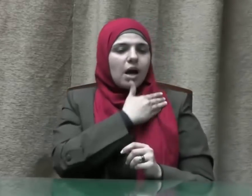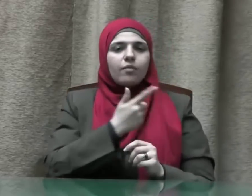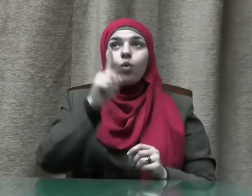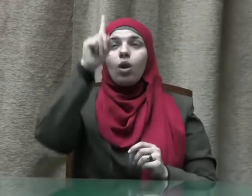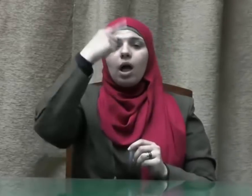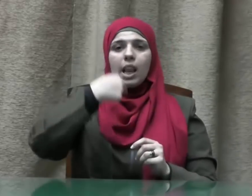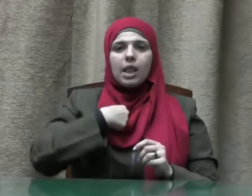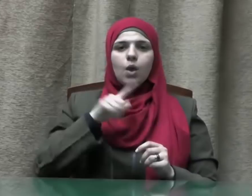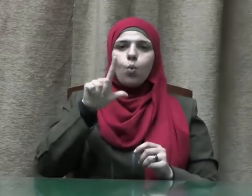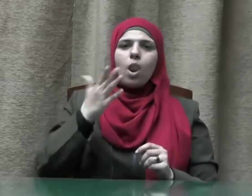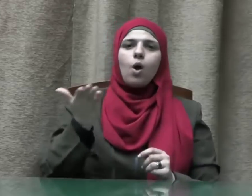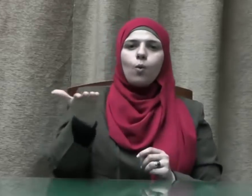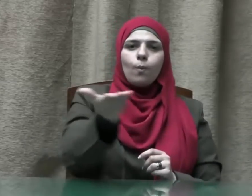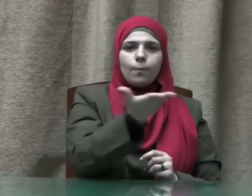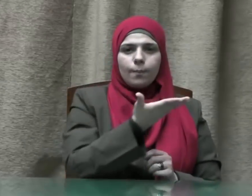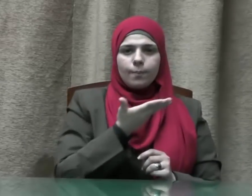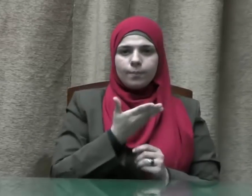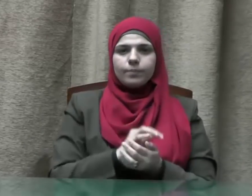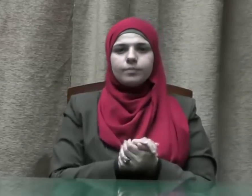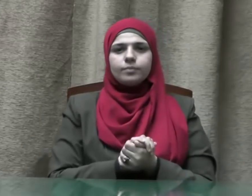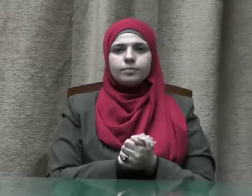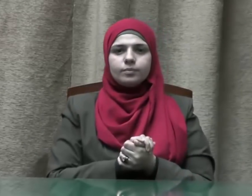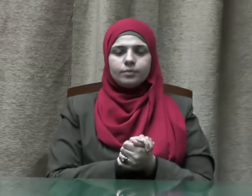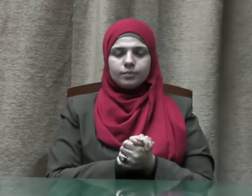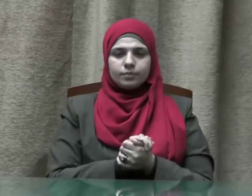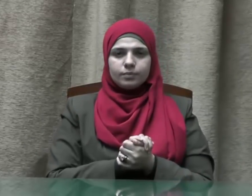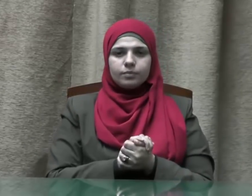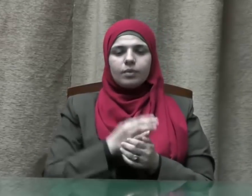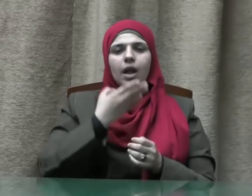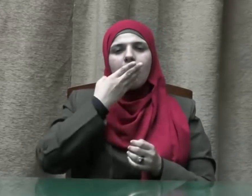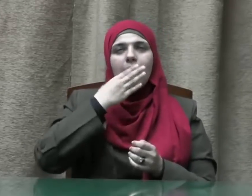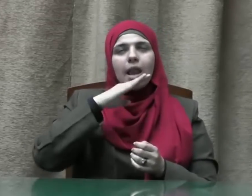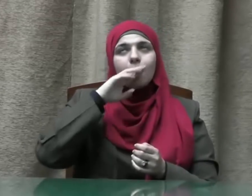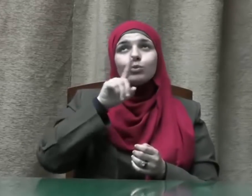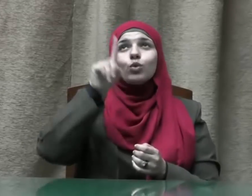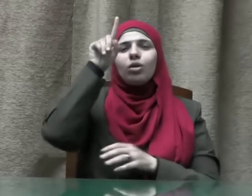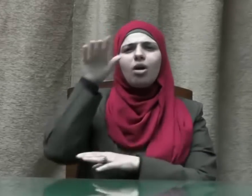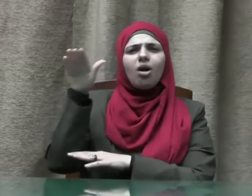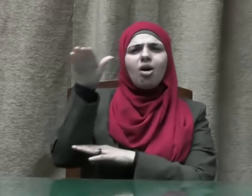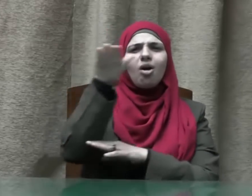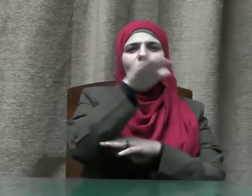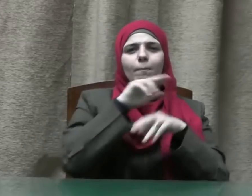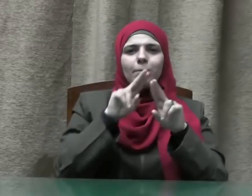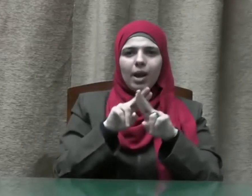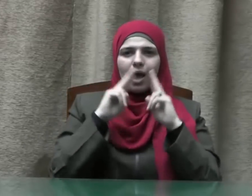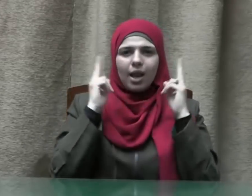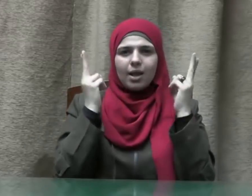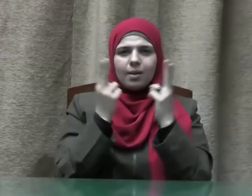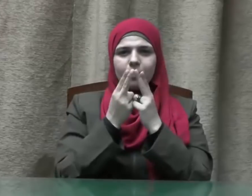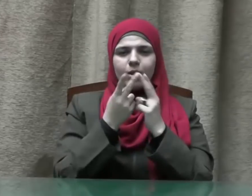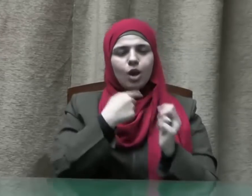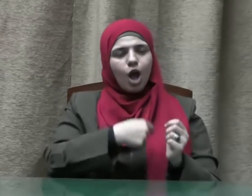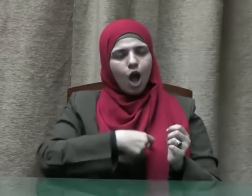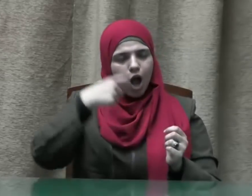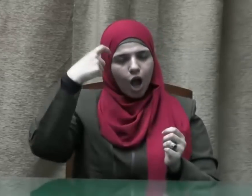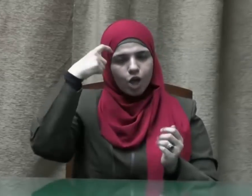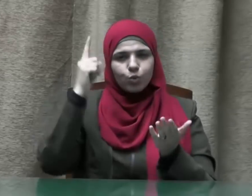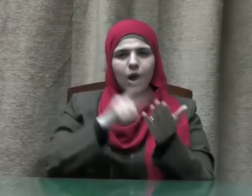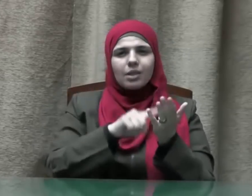ولكم الحمد لله رب العالمين وأشهد أن لا إله إلا